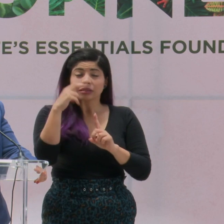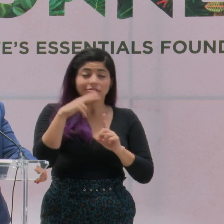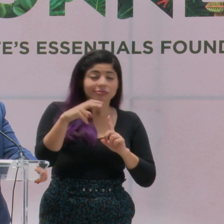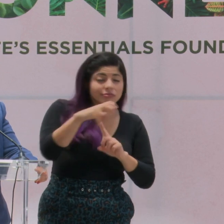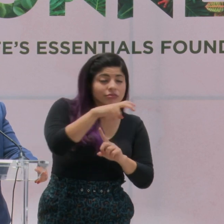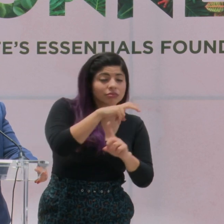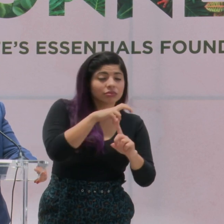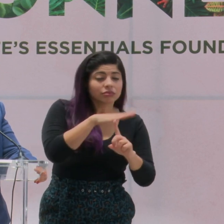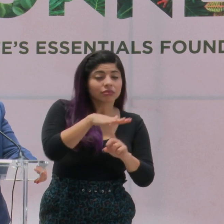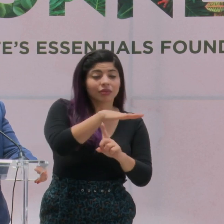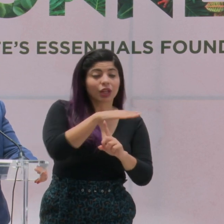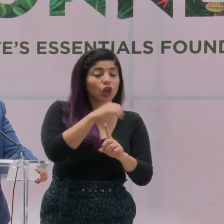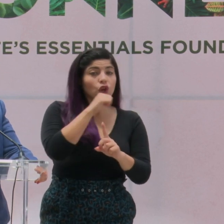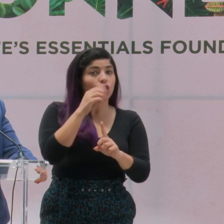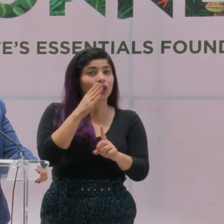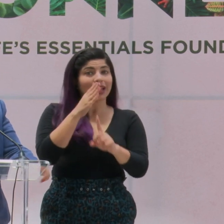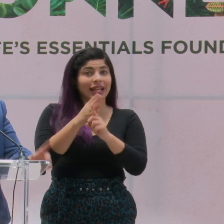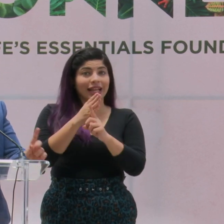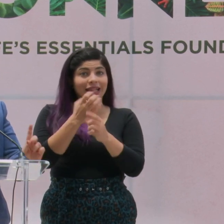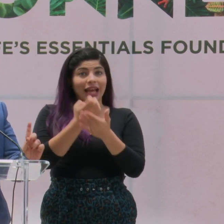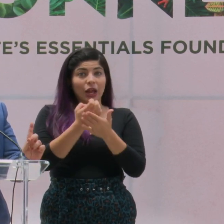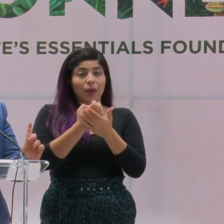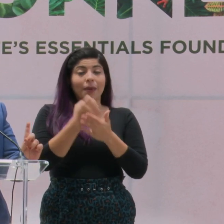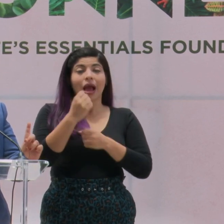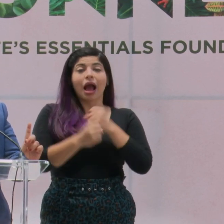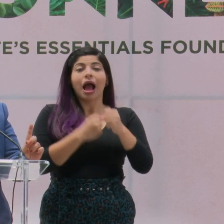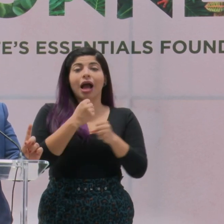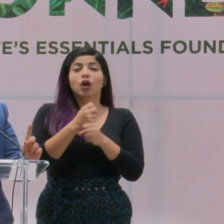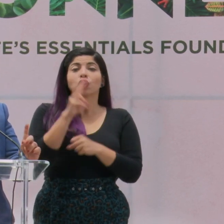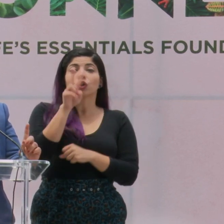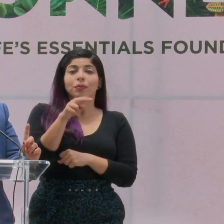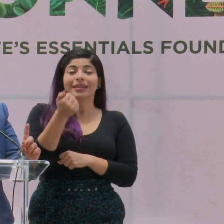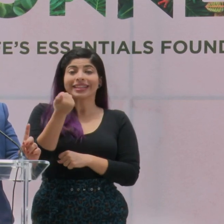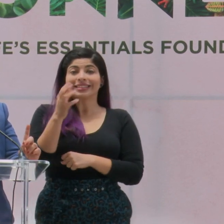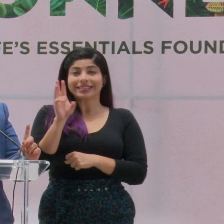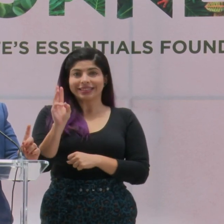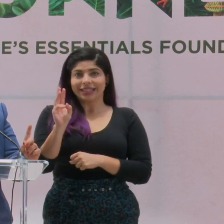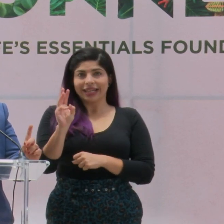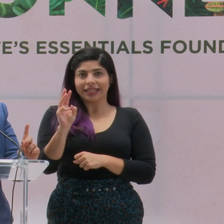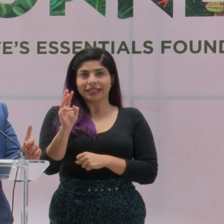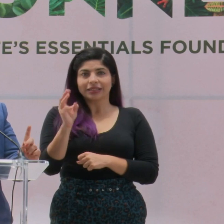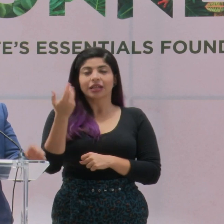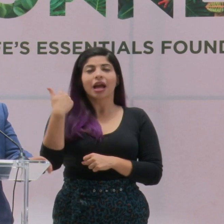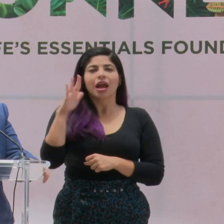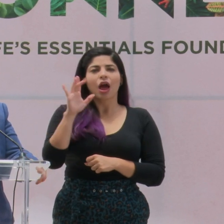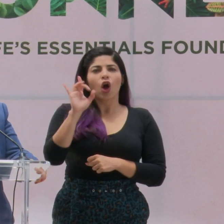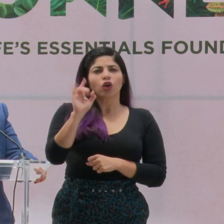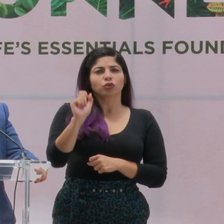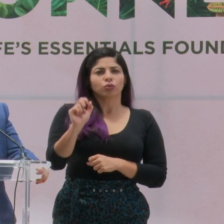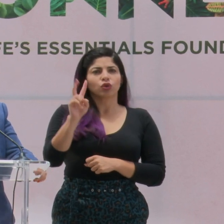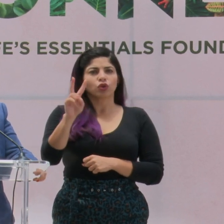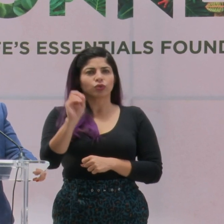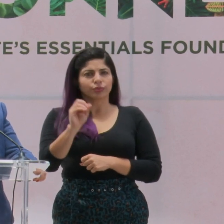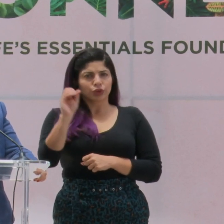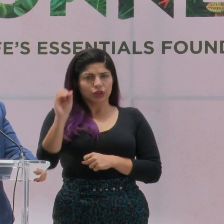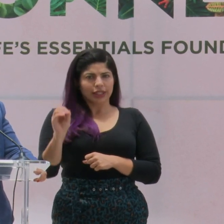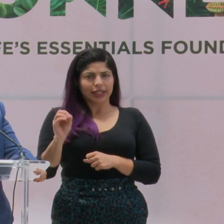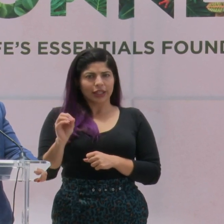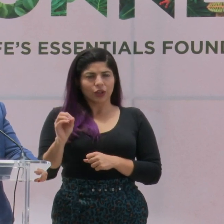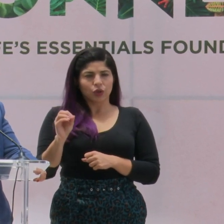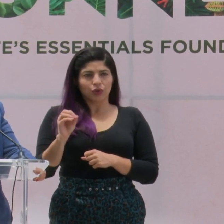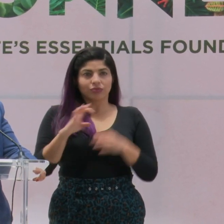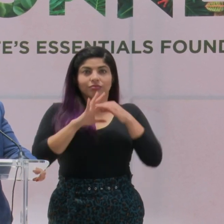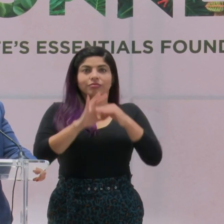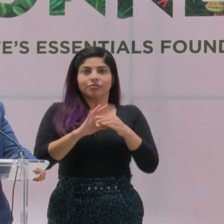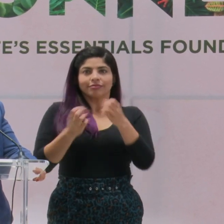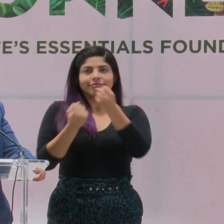la parte indirecta, en el 2016 fue 8.2% de la